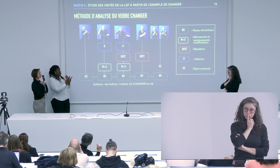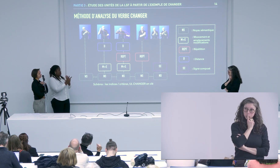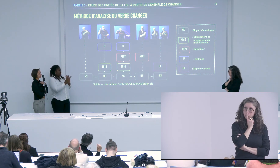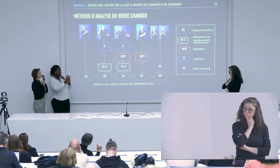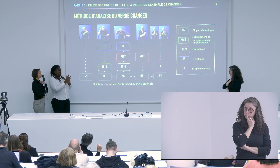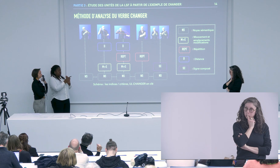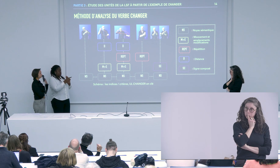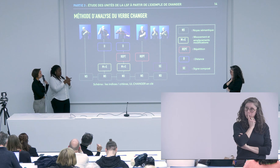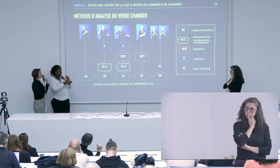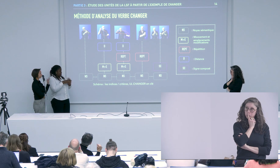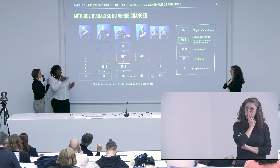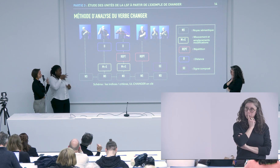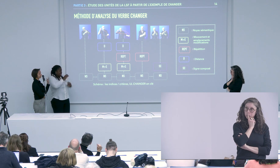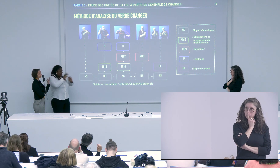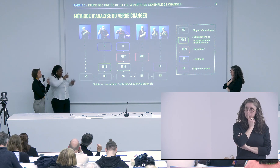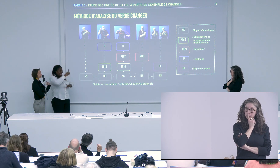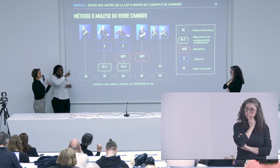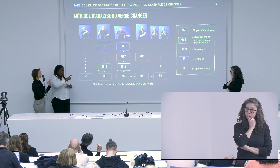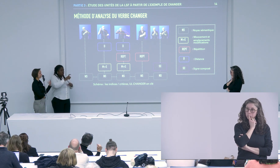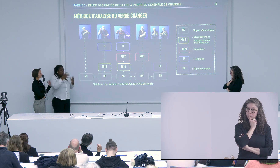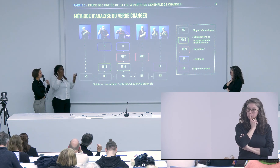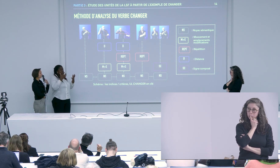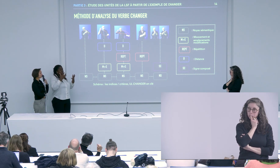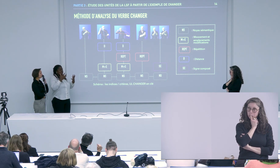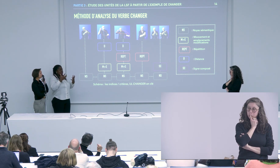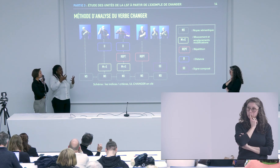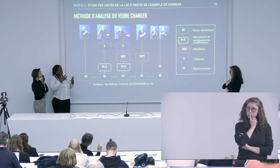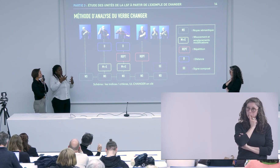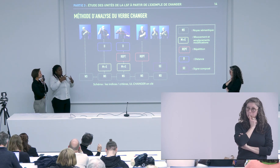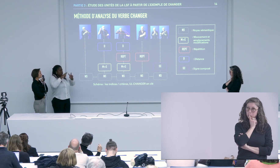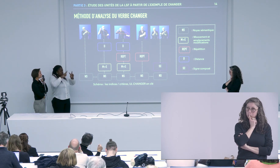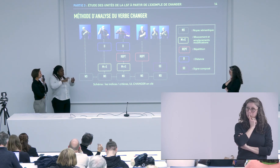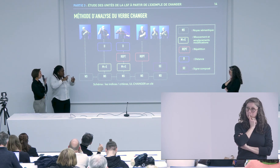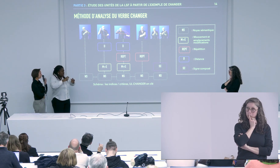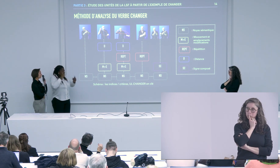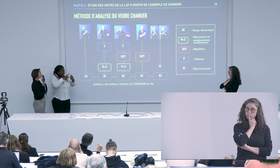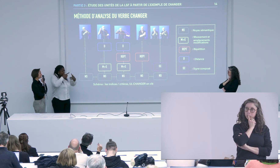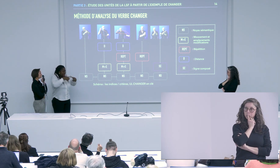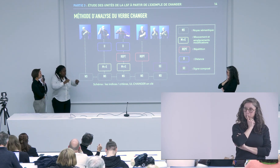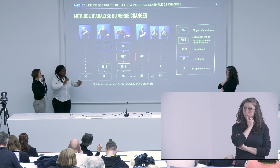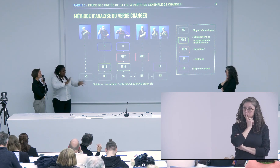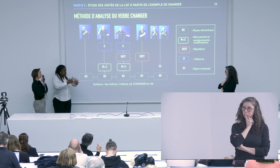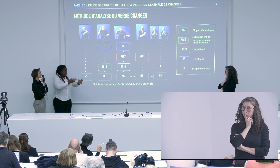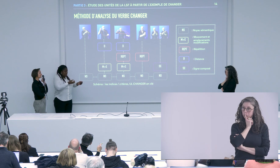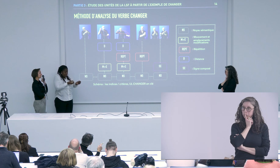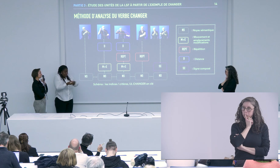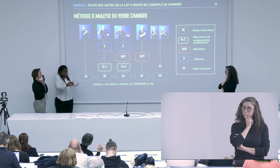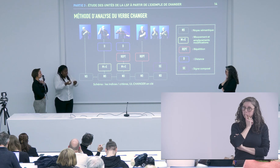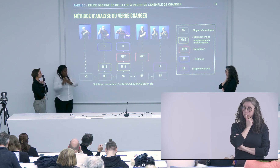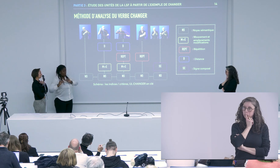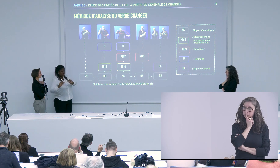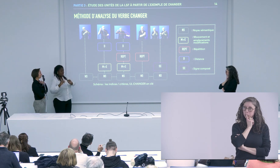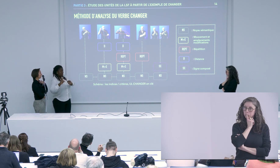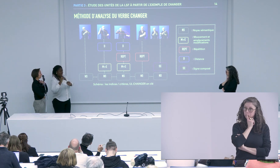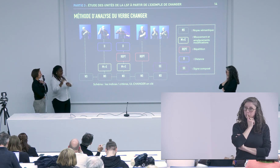produire de la recherche en linguistique qui serait un outil pour la pédagogie pour l'enseignement de la LSF